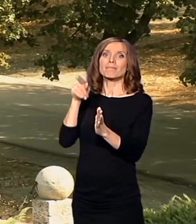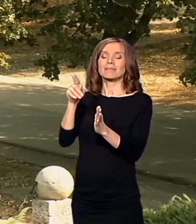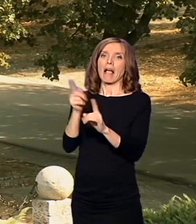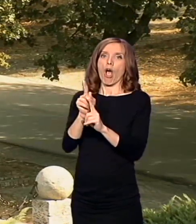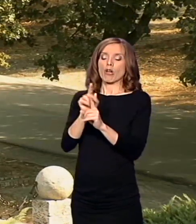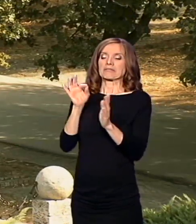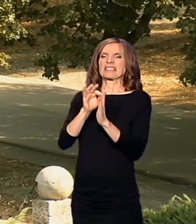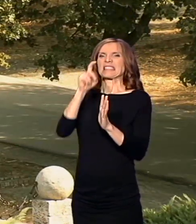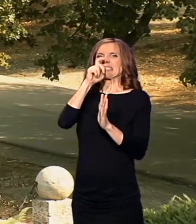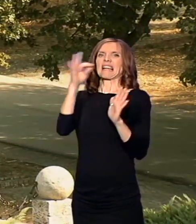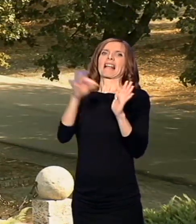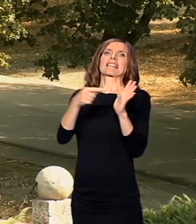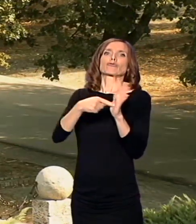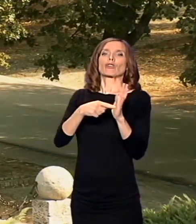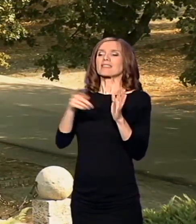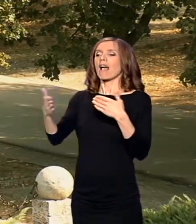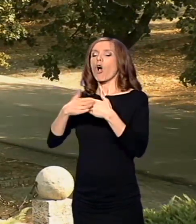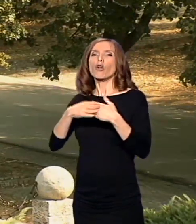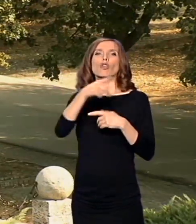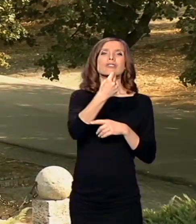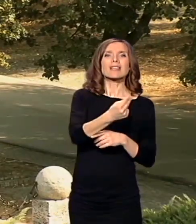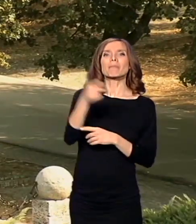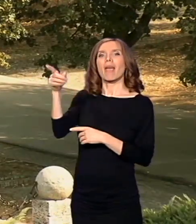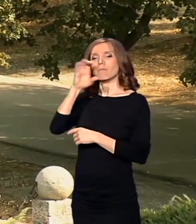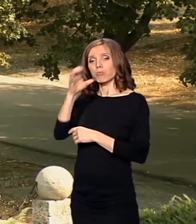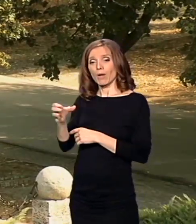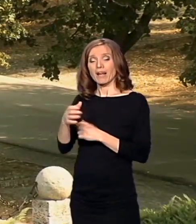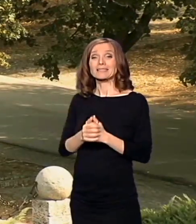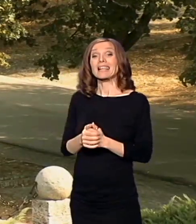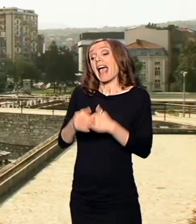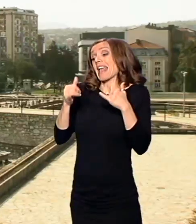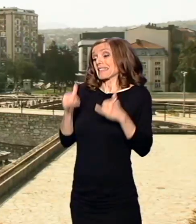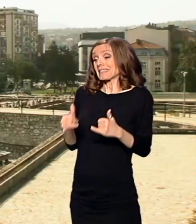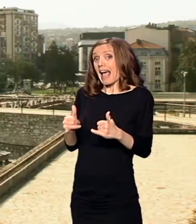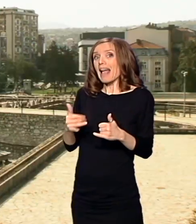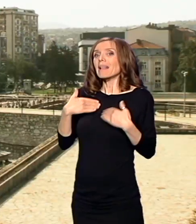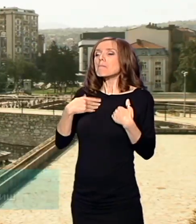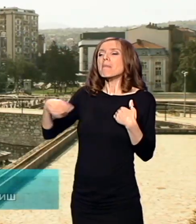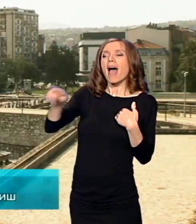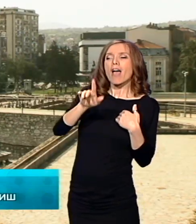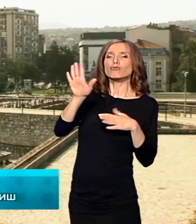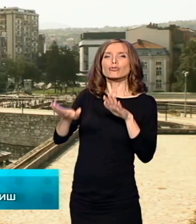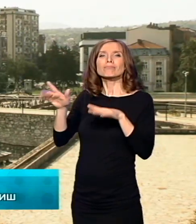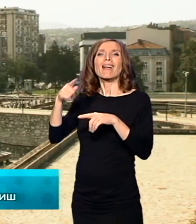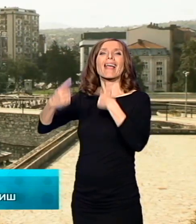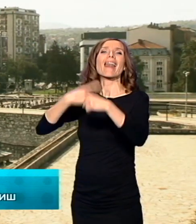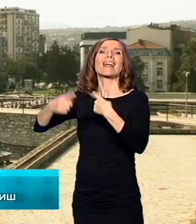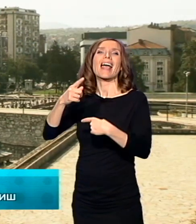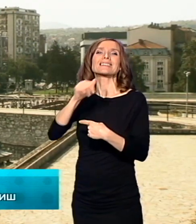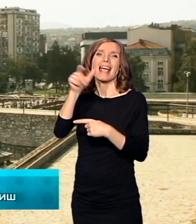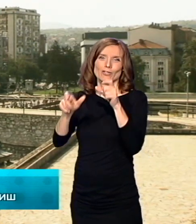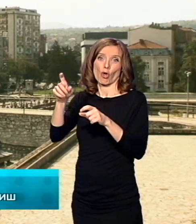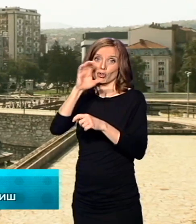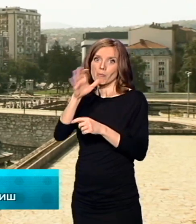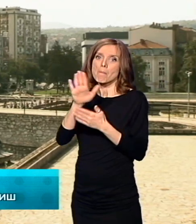već mlađi bugarski istoričari počinju se baviti tom temom i mislim da smo na dobrom